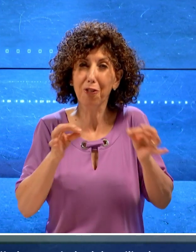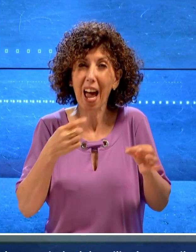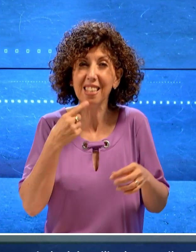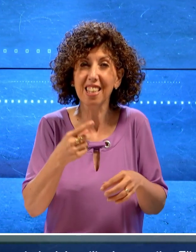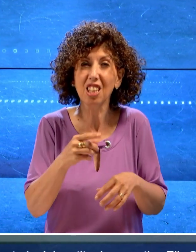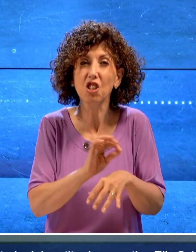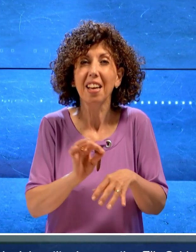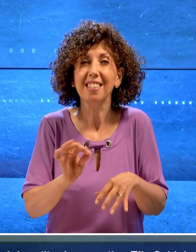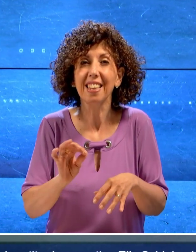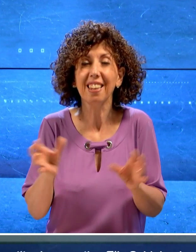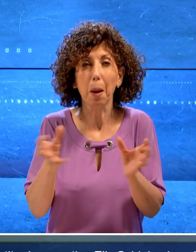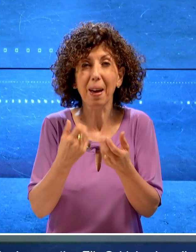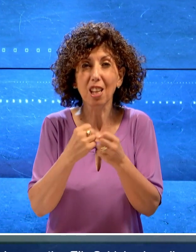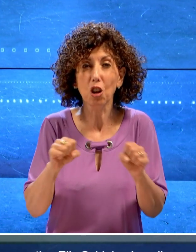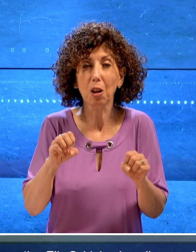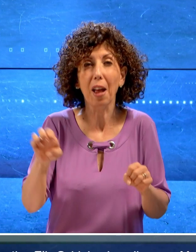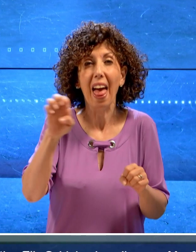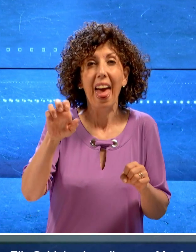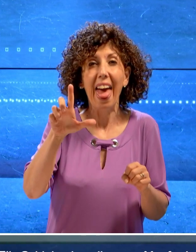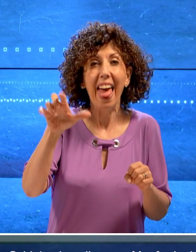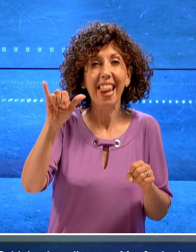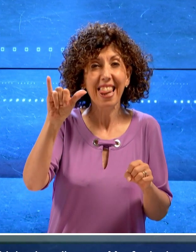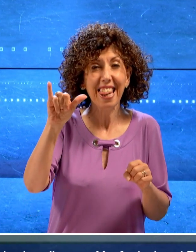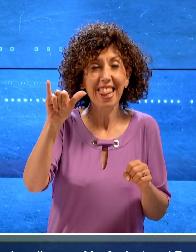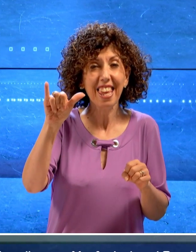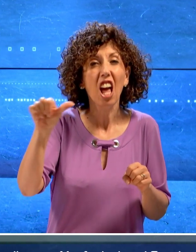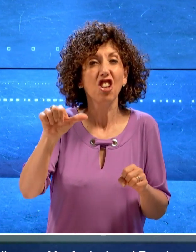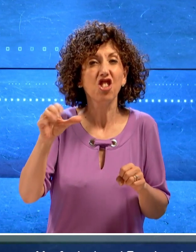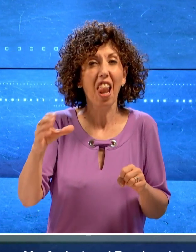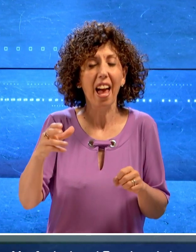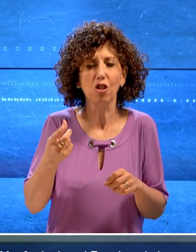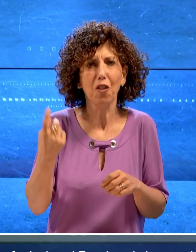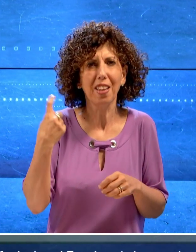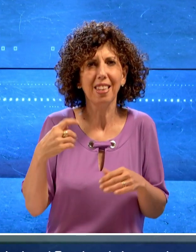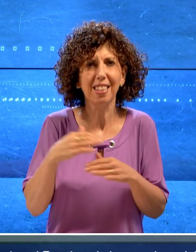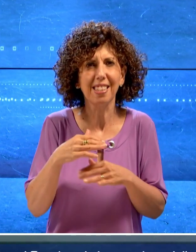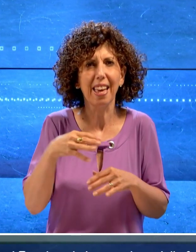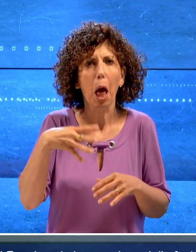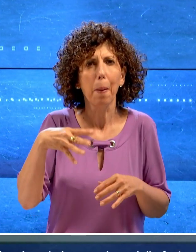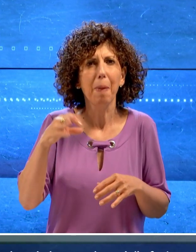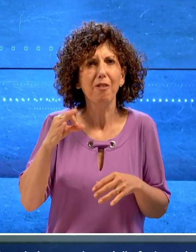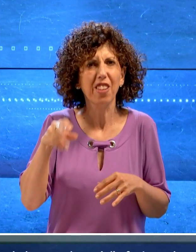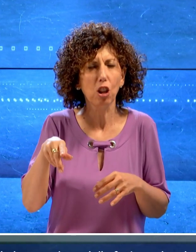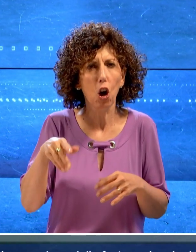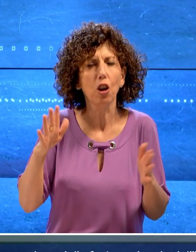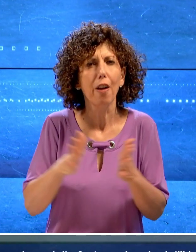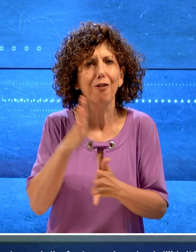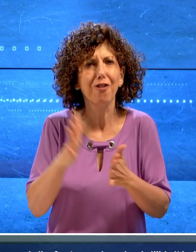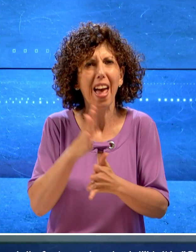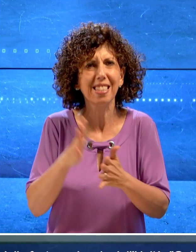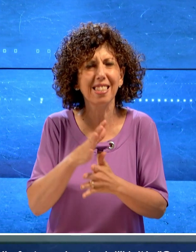del Partito Democratico Elislein giovedì sera a Manfredonia in occasione della festa